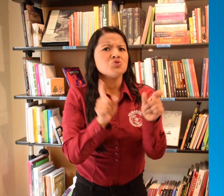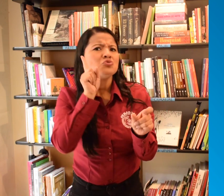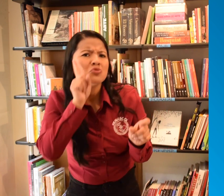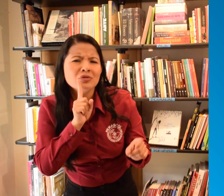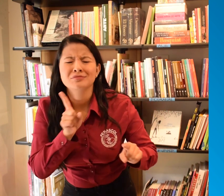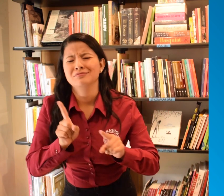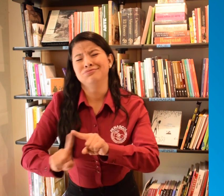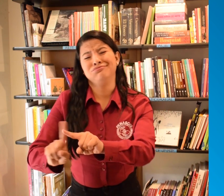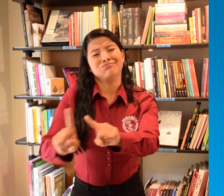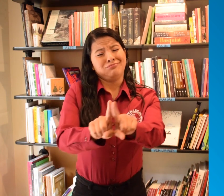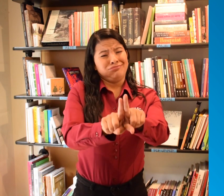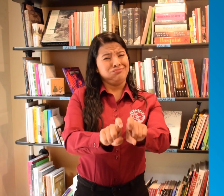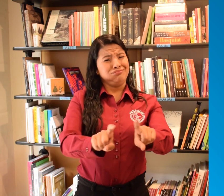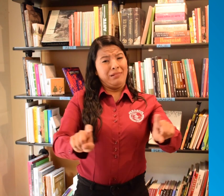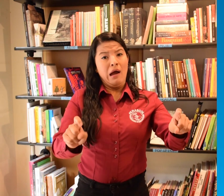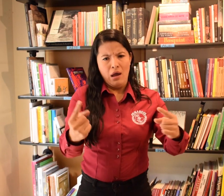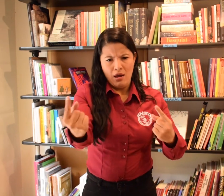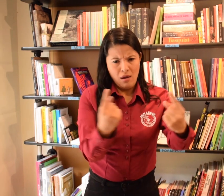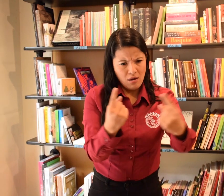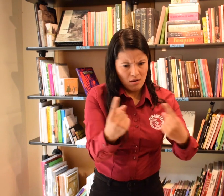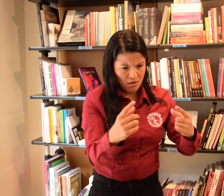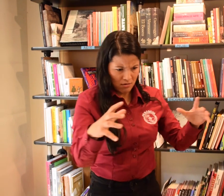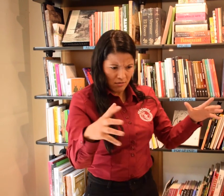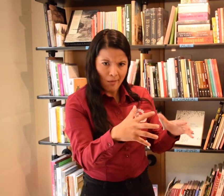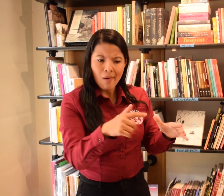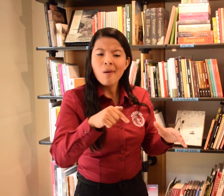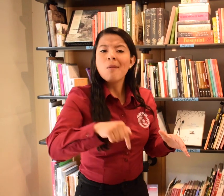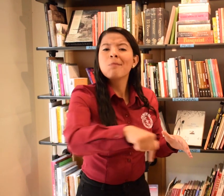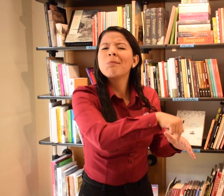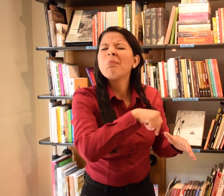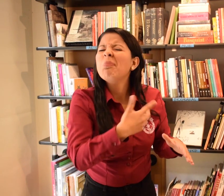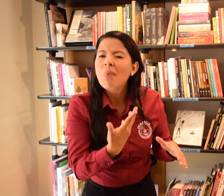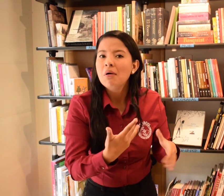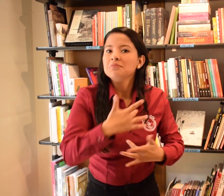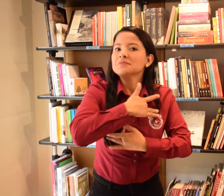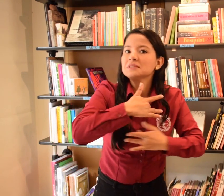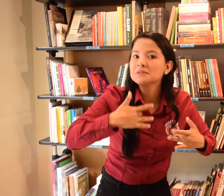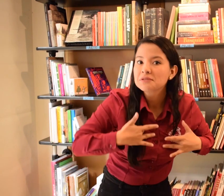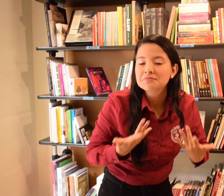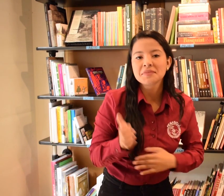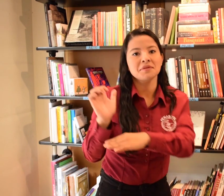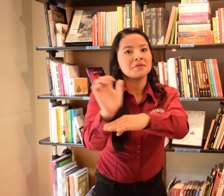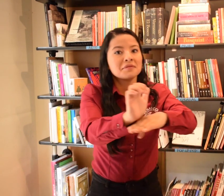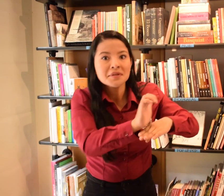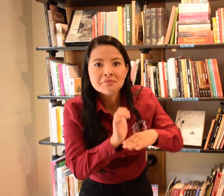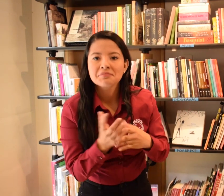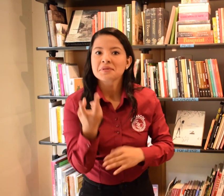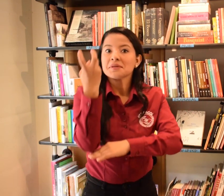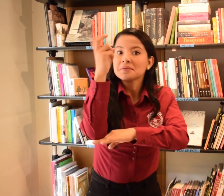Es una diversidad muy amplia Y de esta diversidad se reúnen representantes de la salud, entidades, de fiscalía,